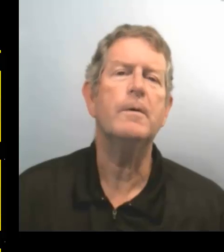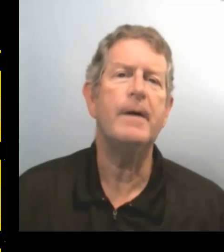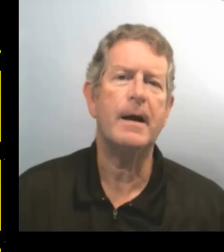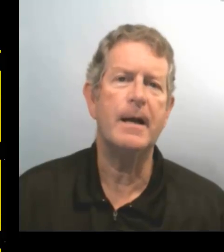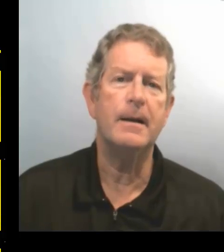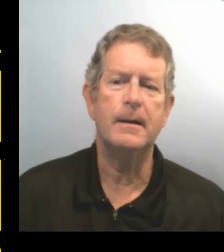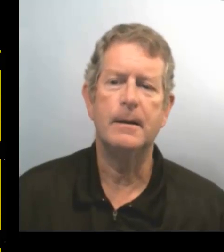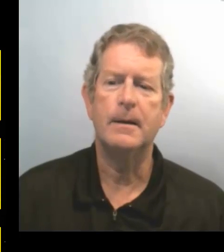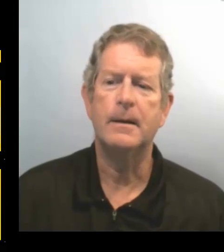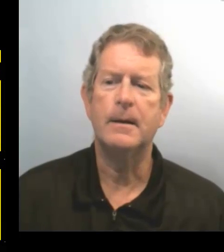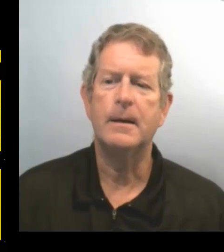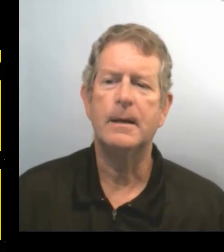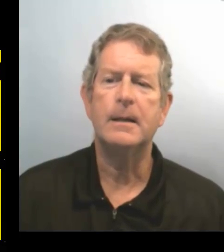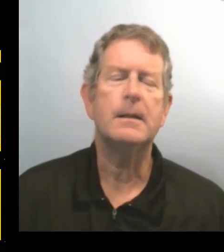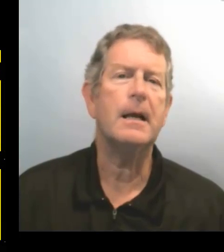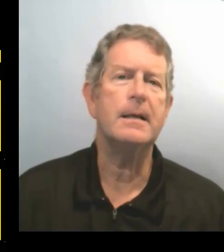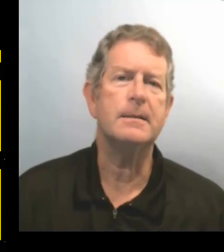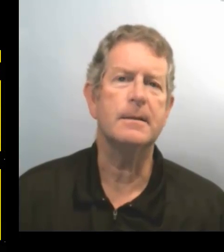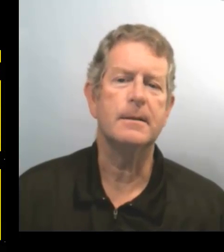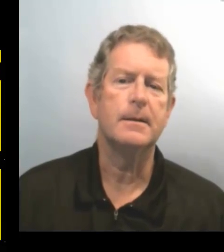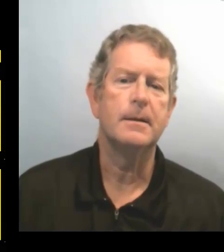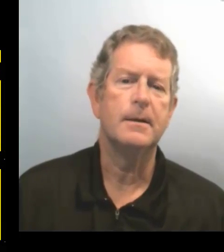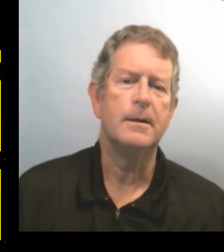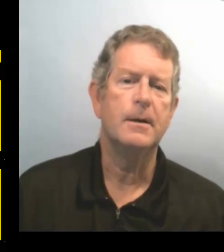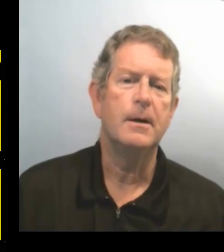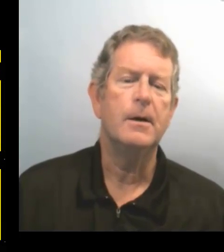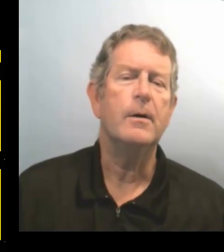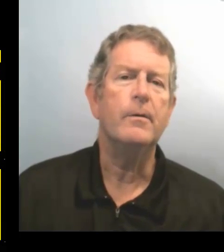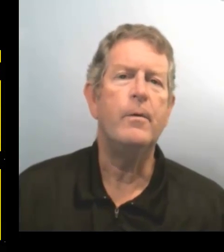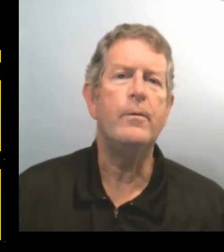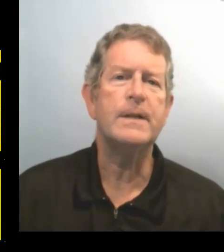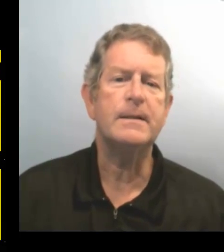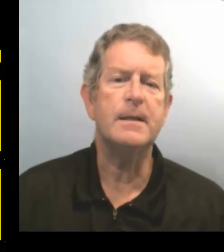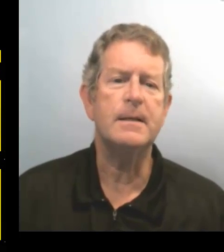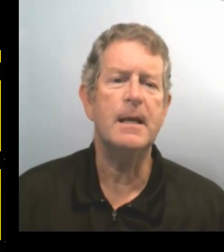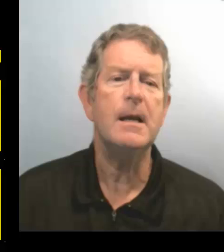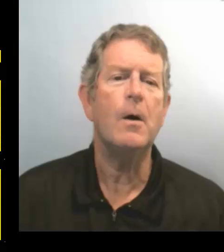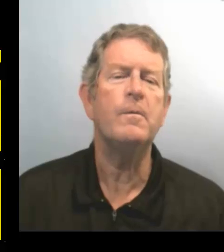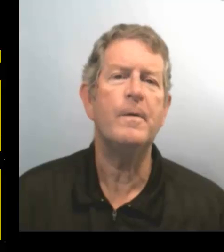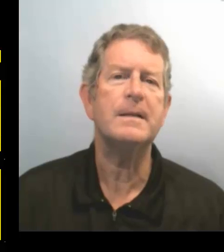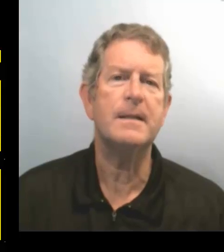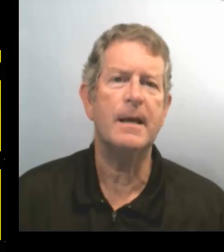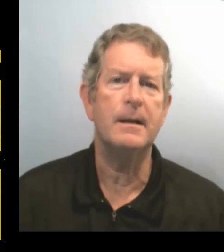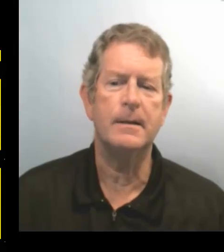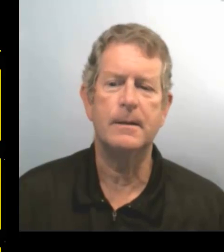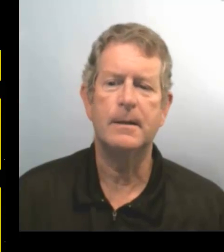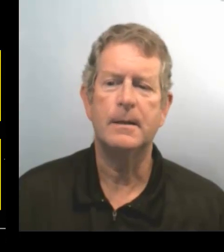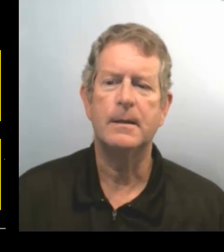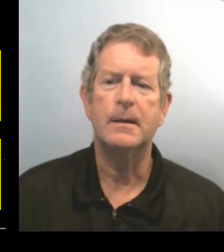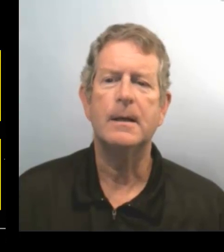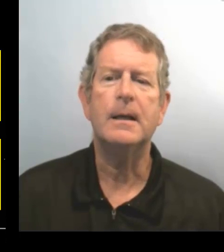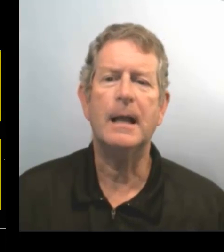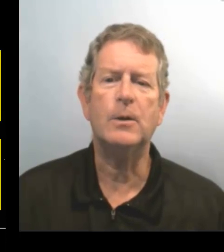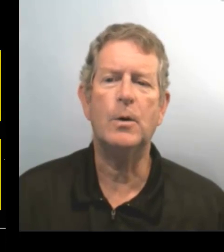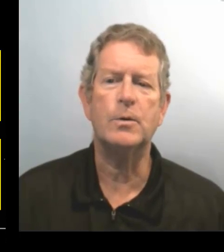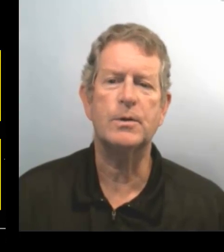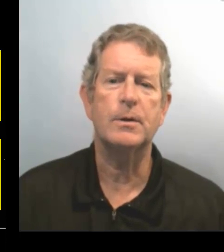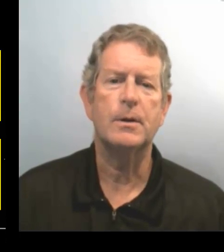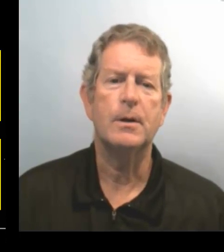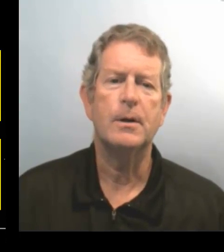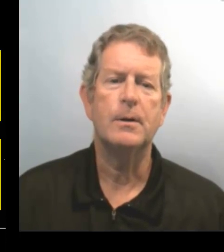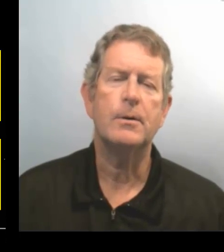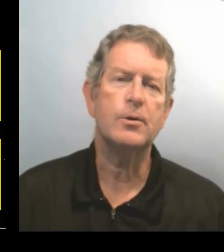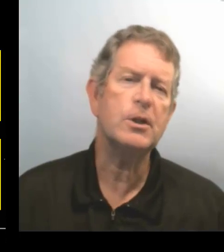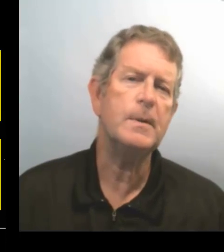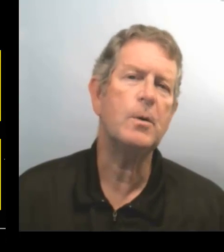Tu cours vers elle. 13. Vous vous asseyez en face d'elle. 14.